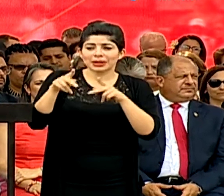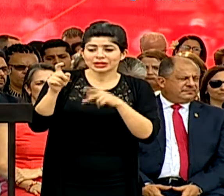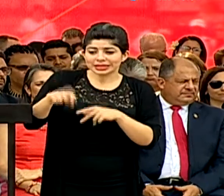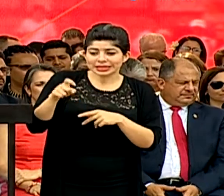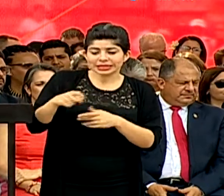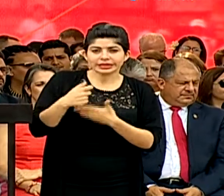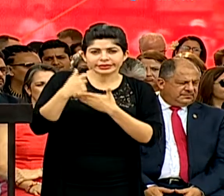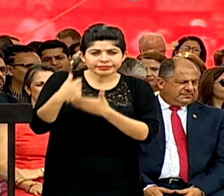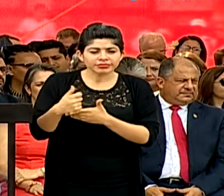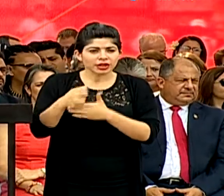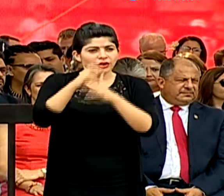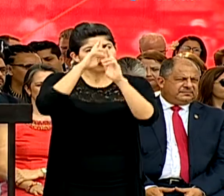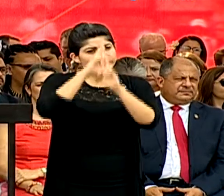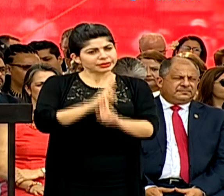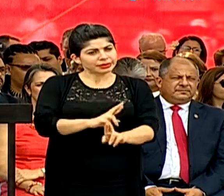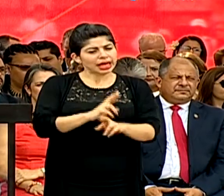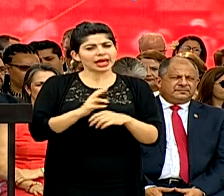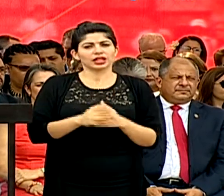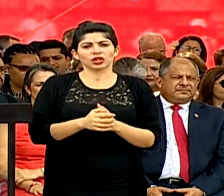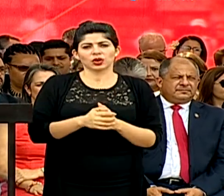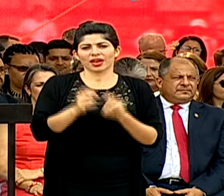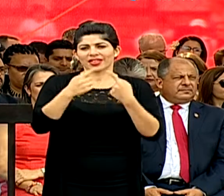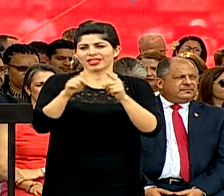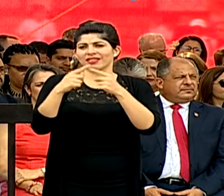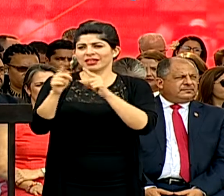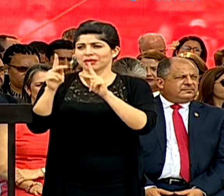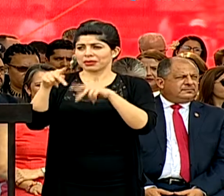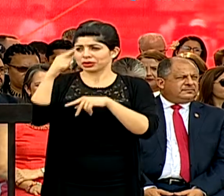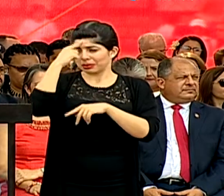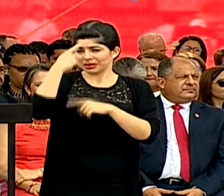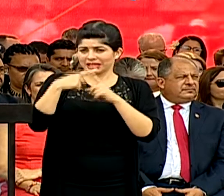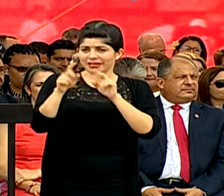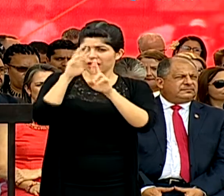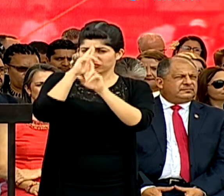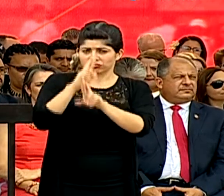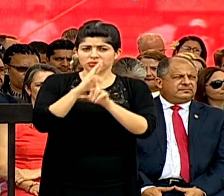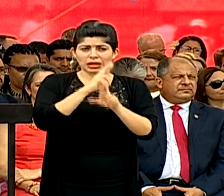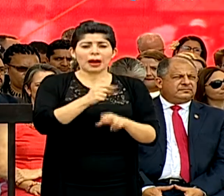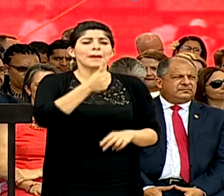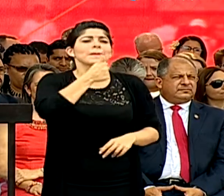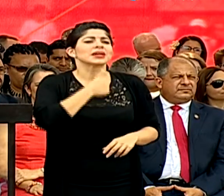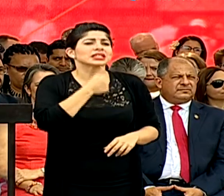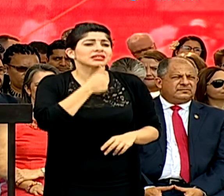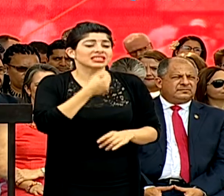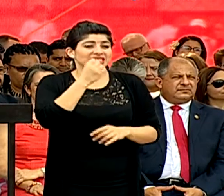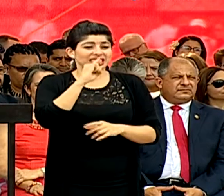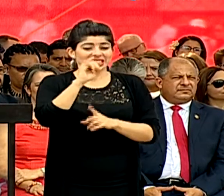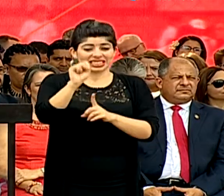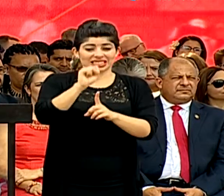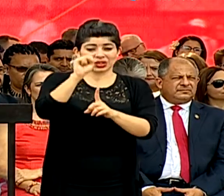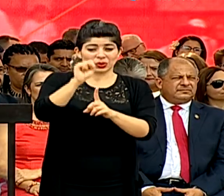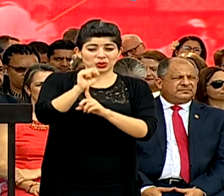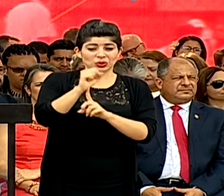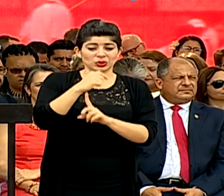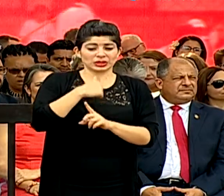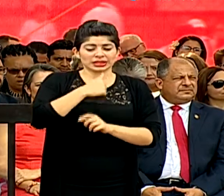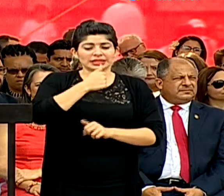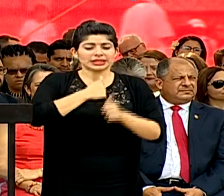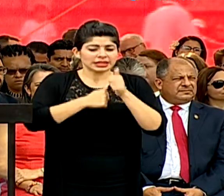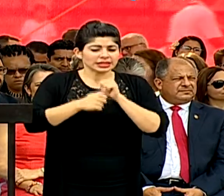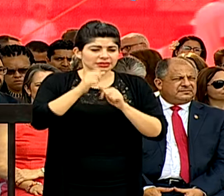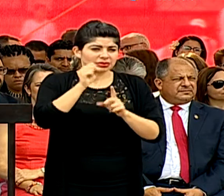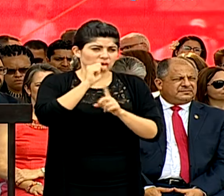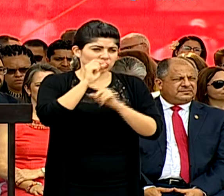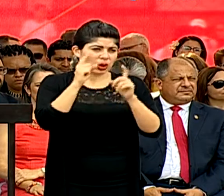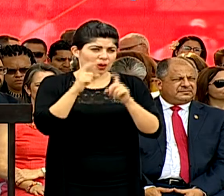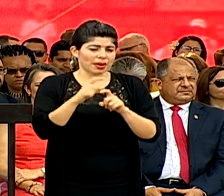necesitan, el respeto a los diferentes pensamientos, la paciencia en situaciones que nos hacen soportar infortunios,